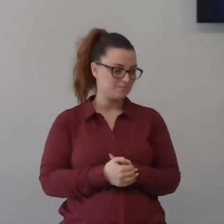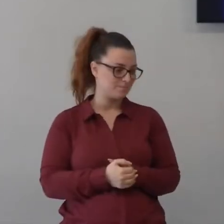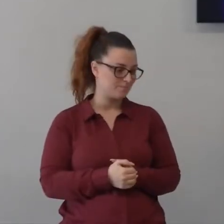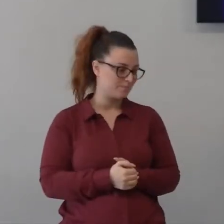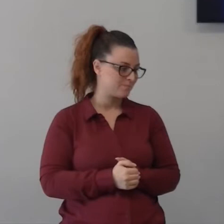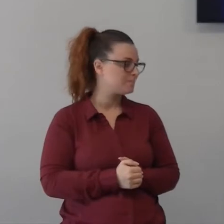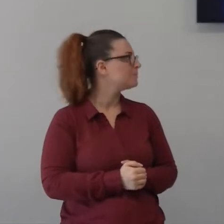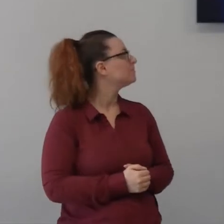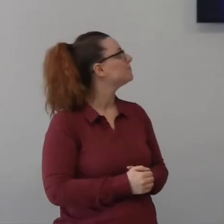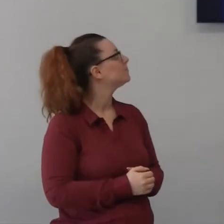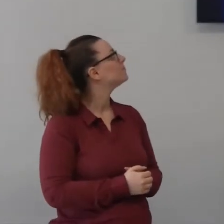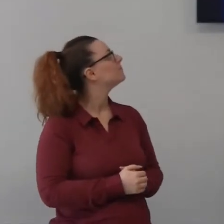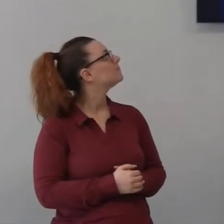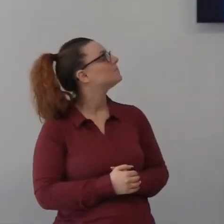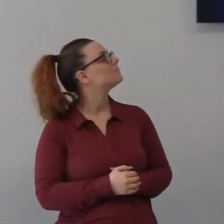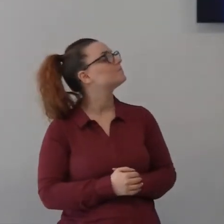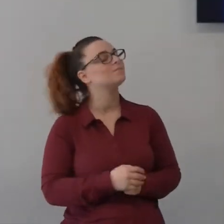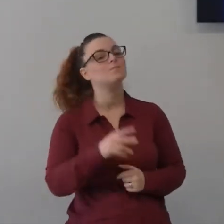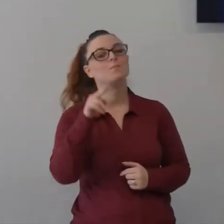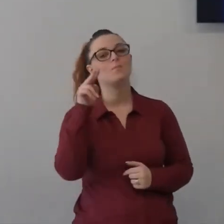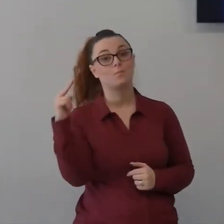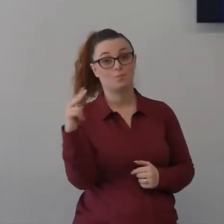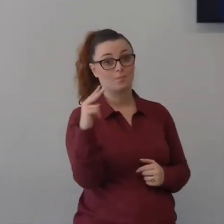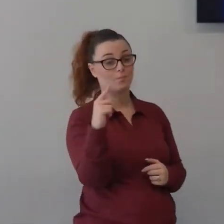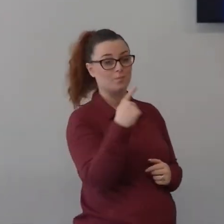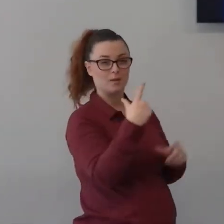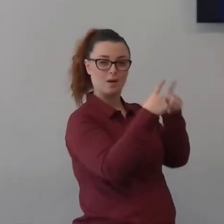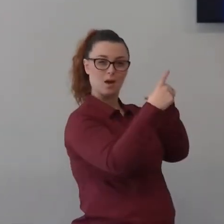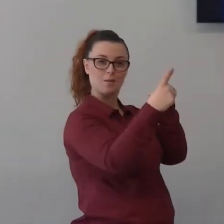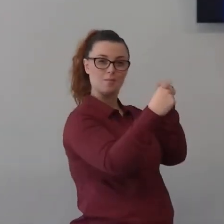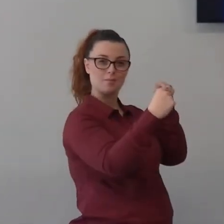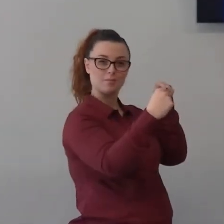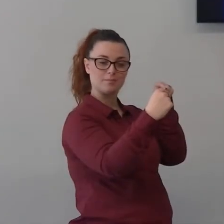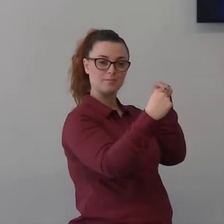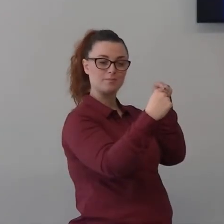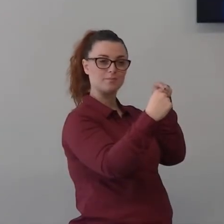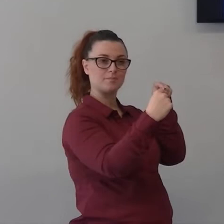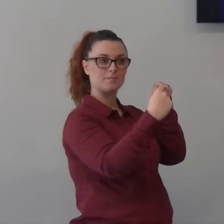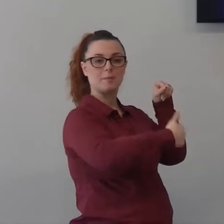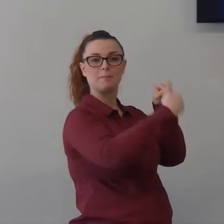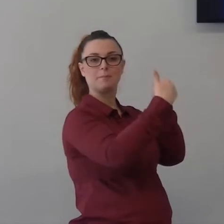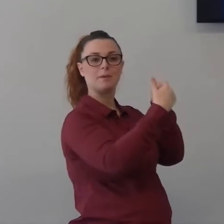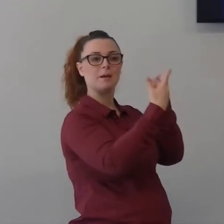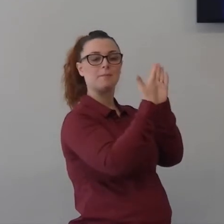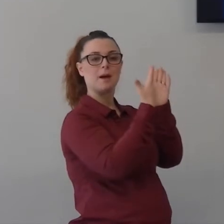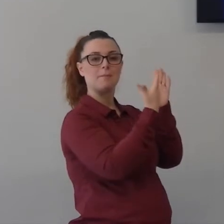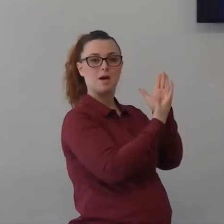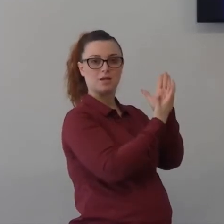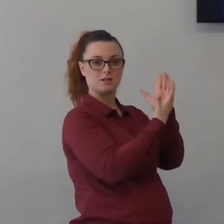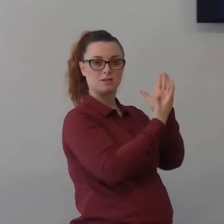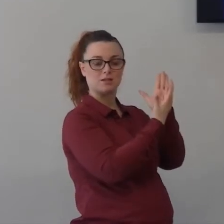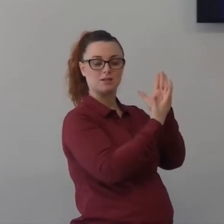guarda la prima parte del versetto di tori indietro un attimo ancora una dietro